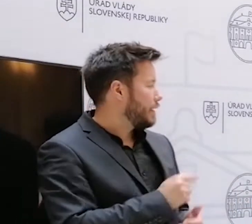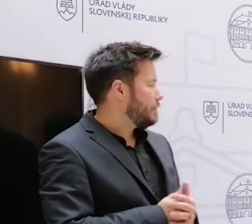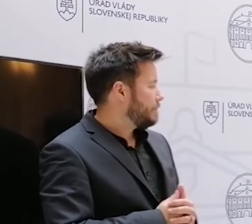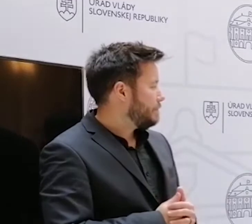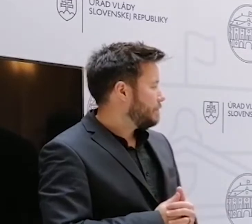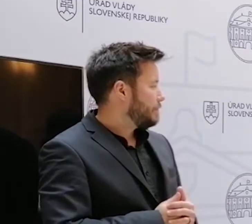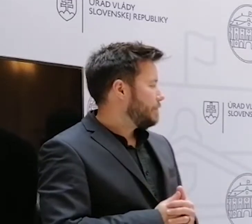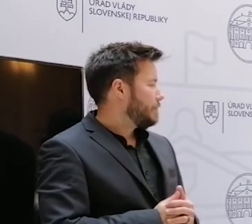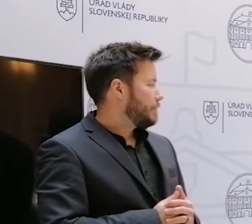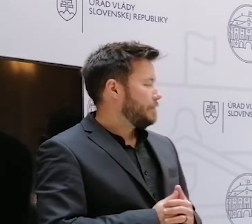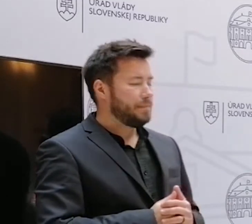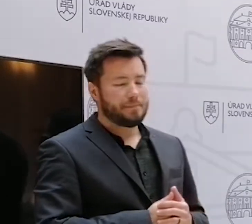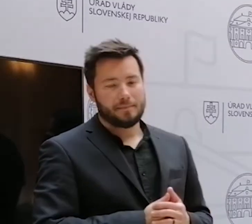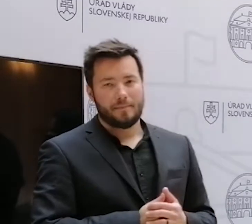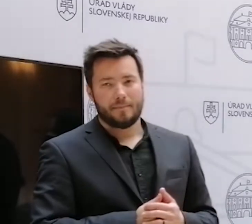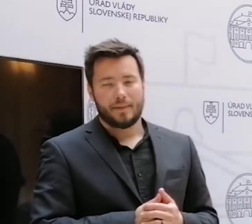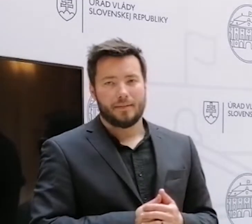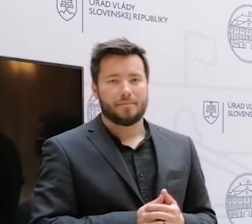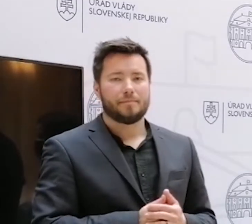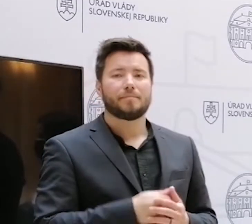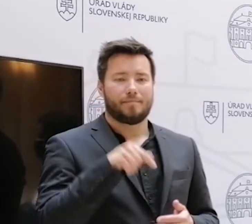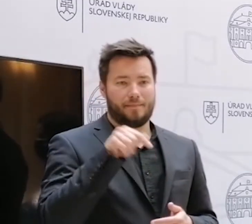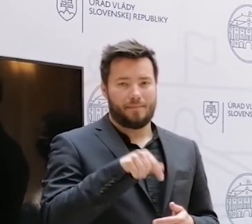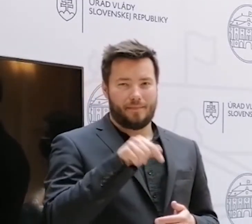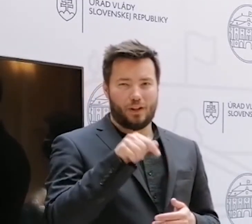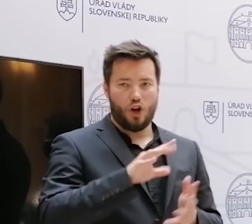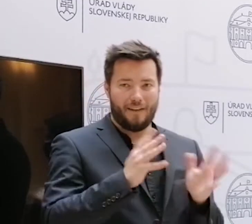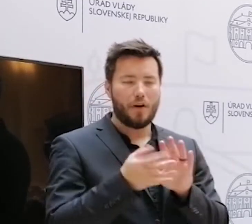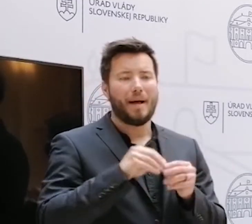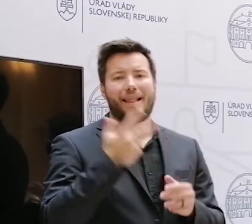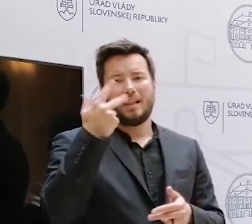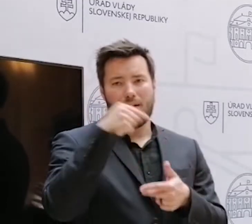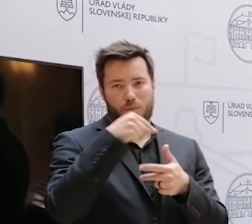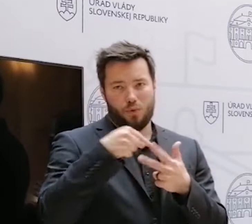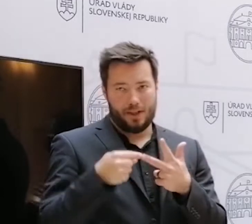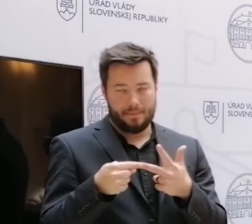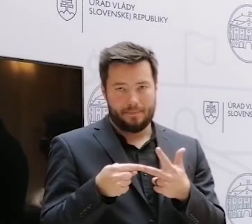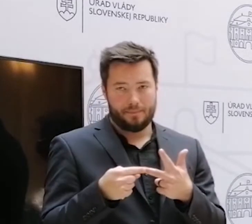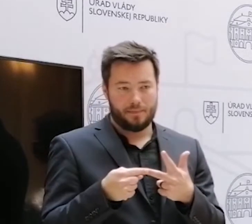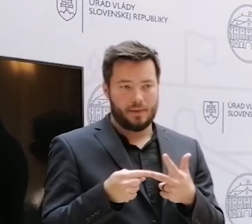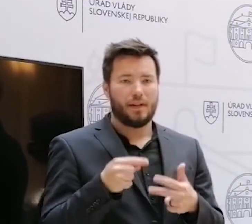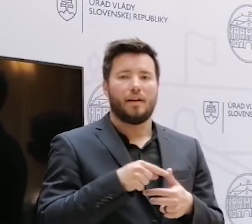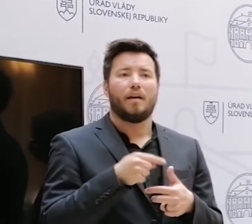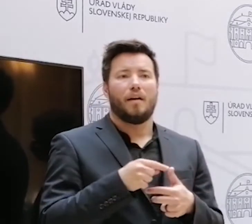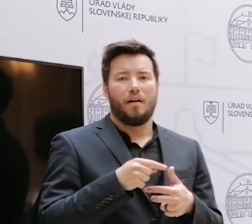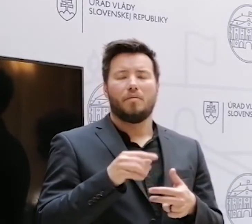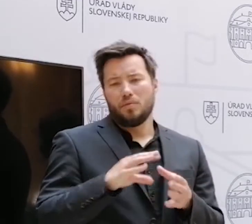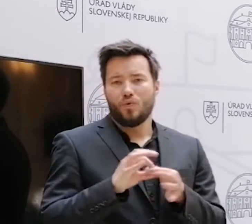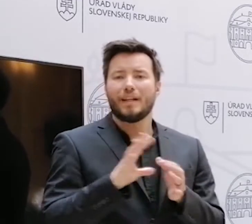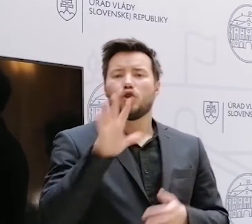Takto. Vždy sme sa rozprávali ako keby o troch častiach tejto reformy. Ak sa bavíme o tzv. všeobecnom súdnictve,